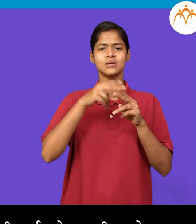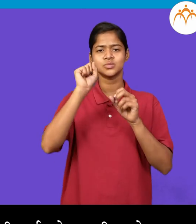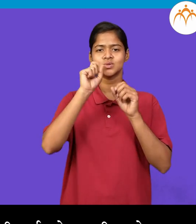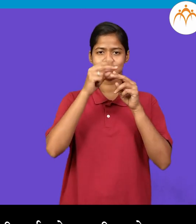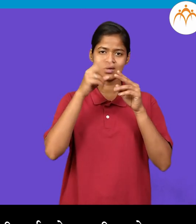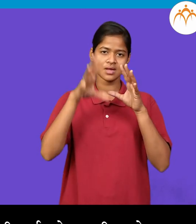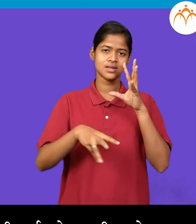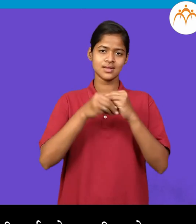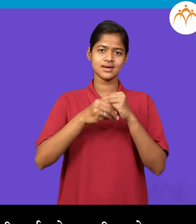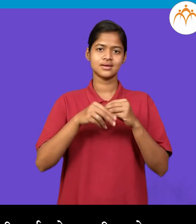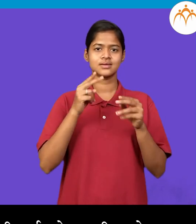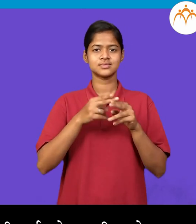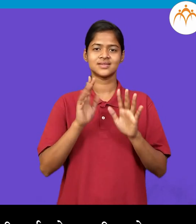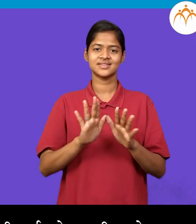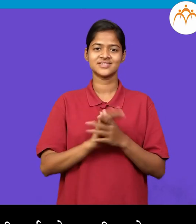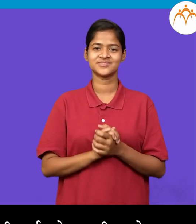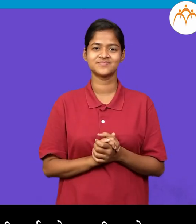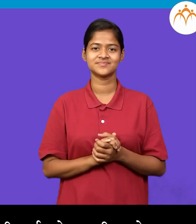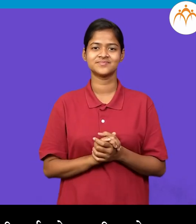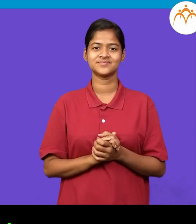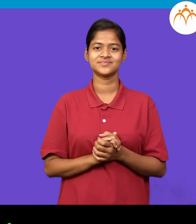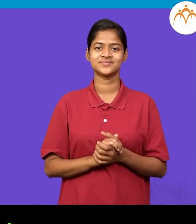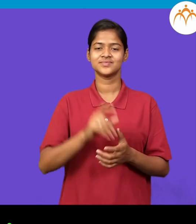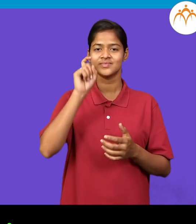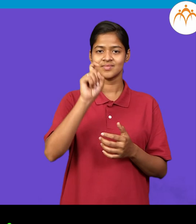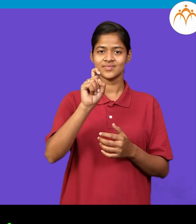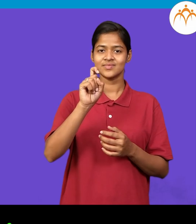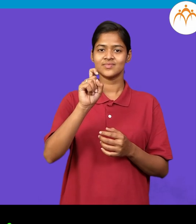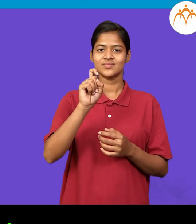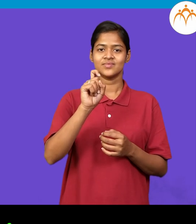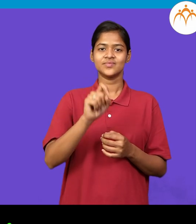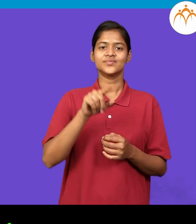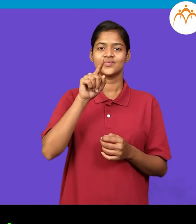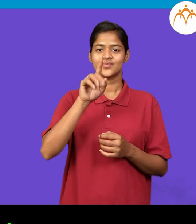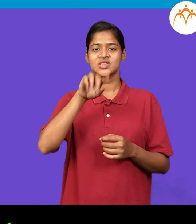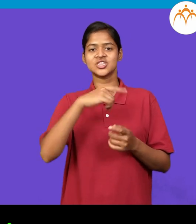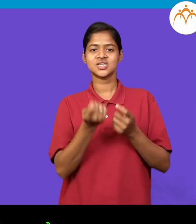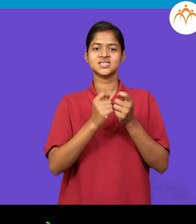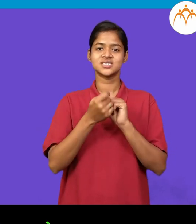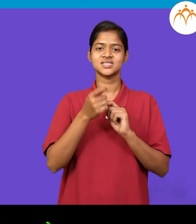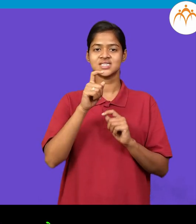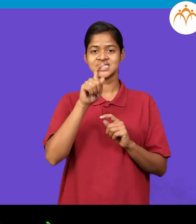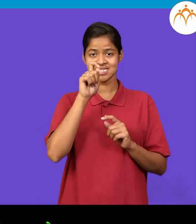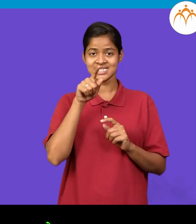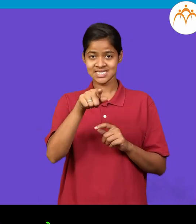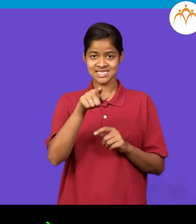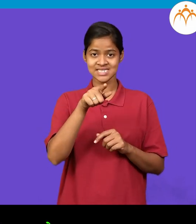सर्वनाम आलेलिया है इशा अवजी ती इशा कड़े अवजी